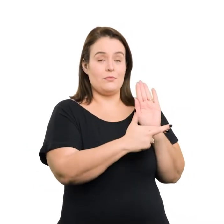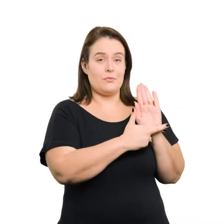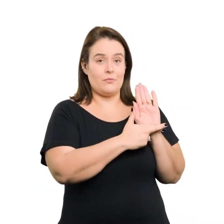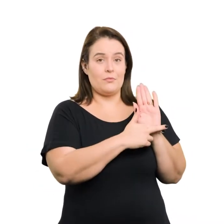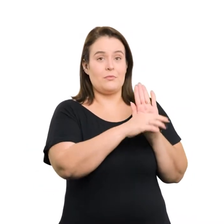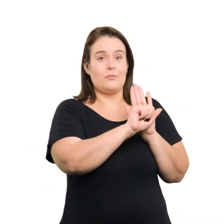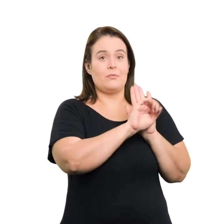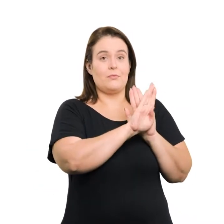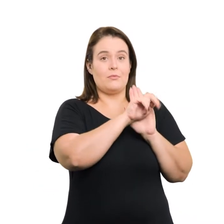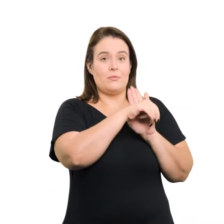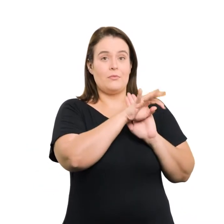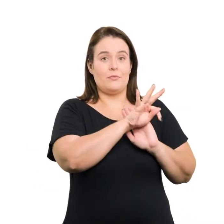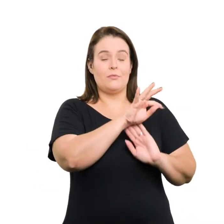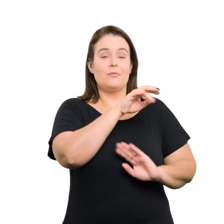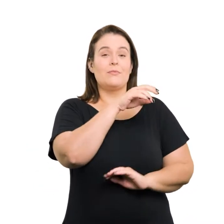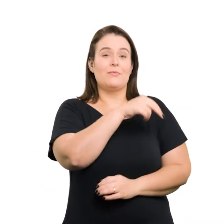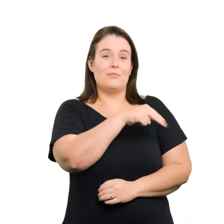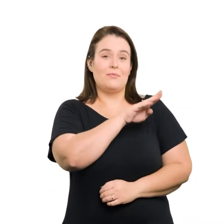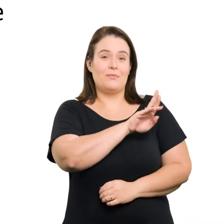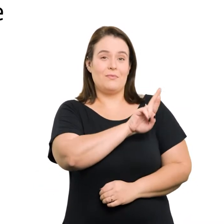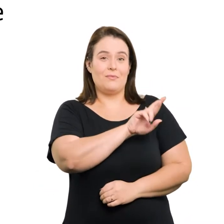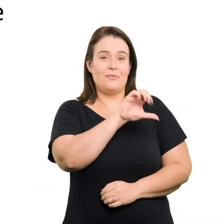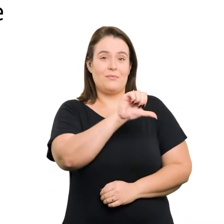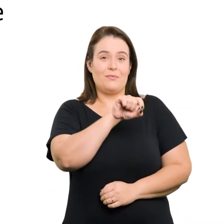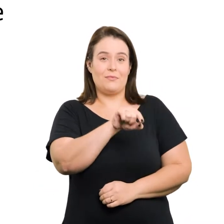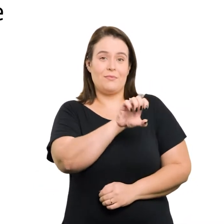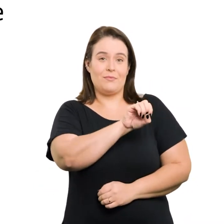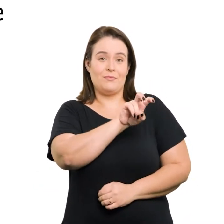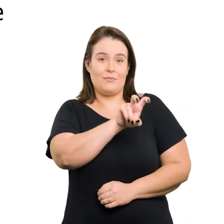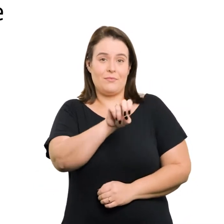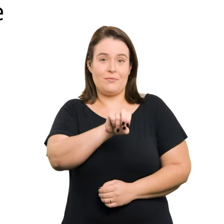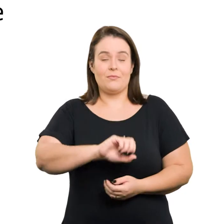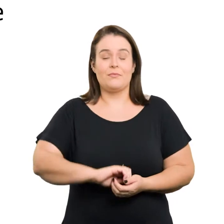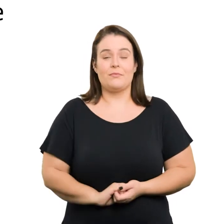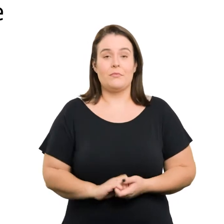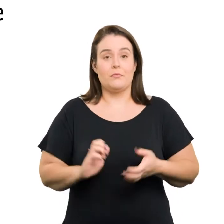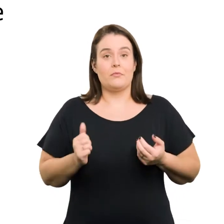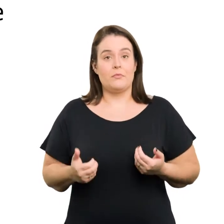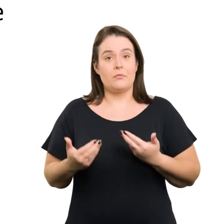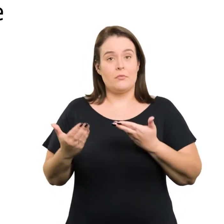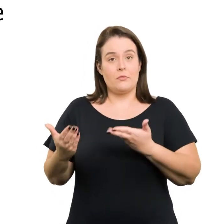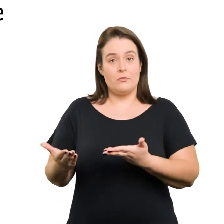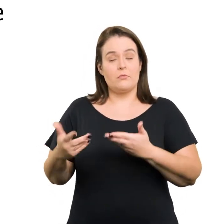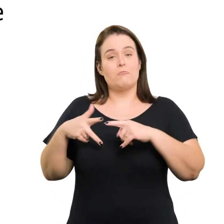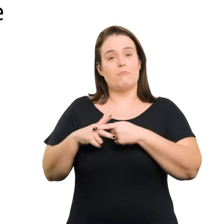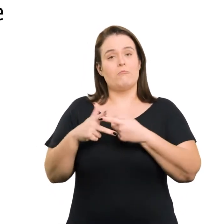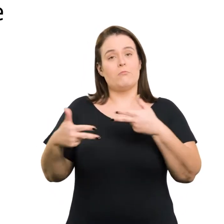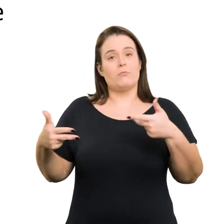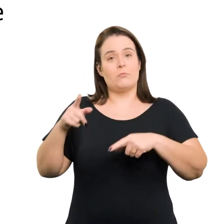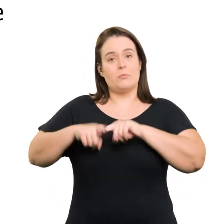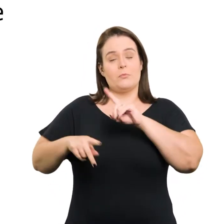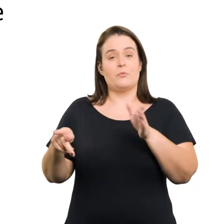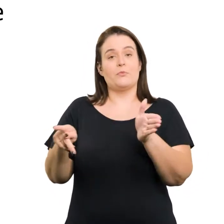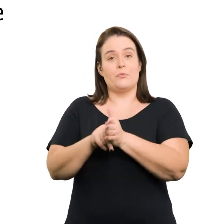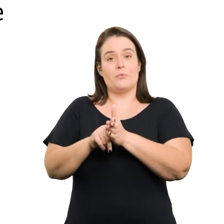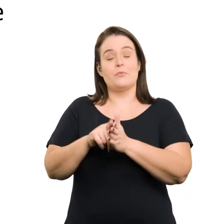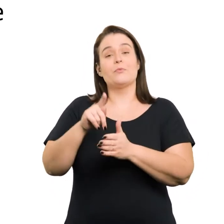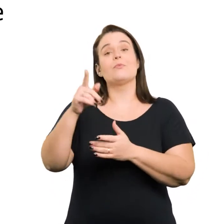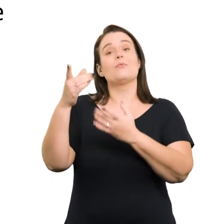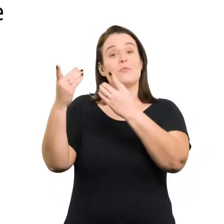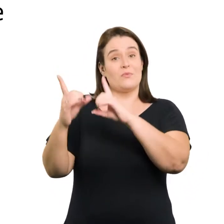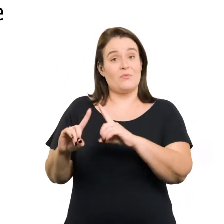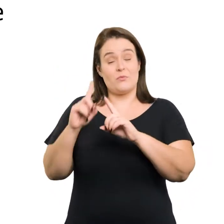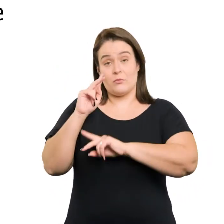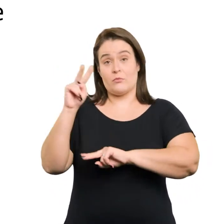NBR 9050 Disponibilizar dispositivos de tecnologia assistiva para atender as